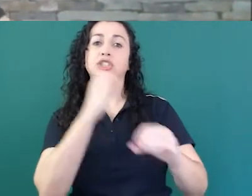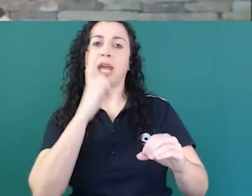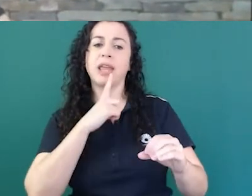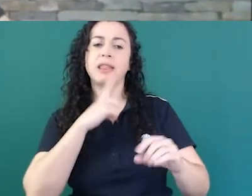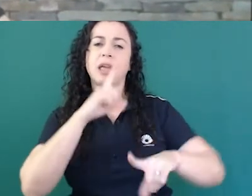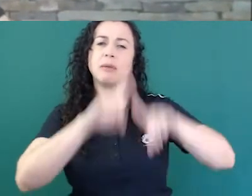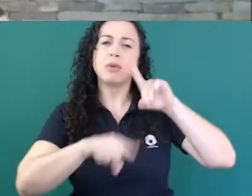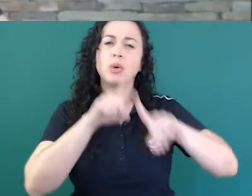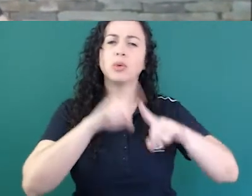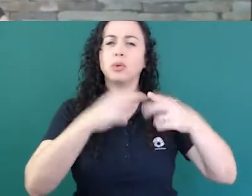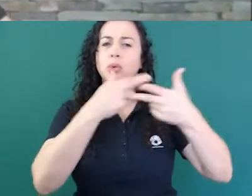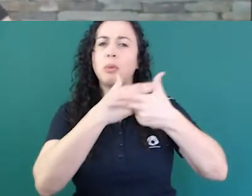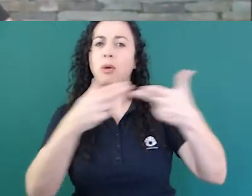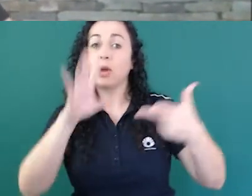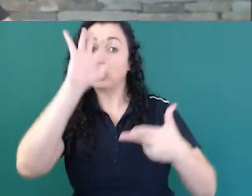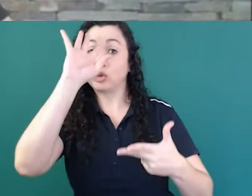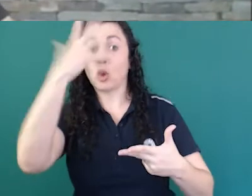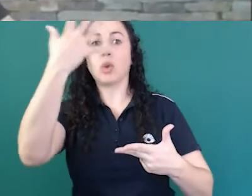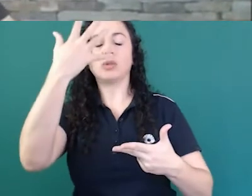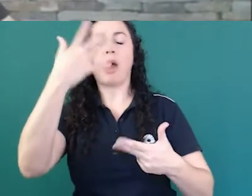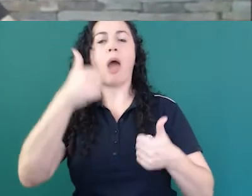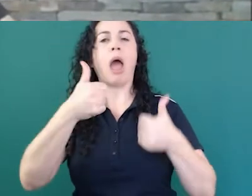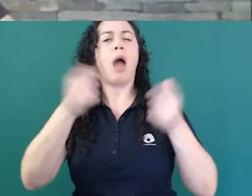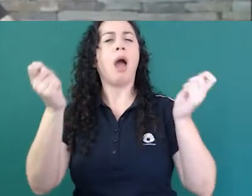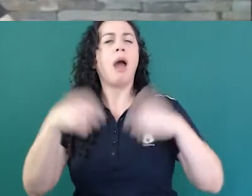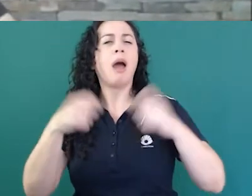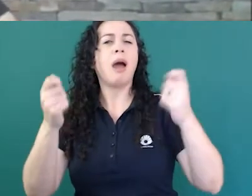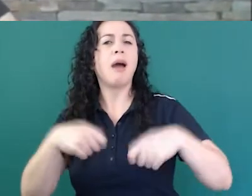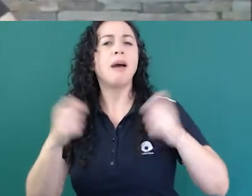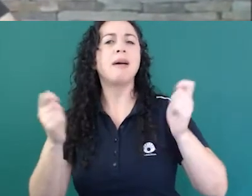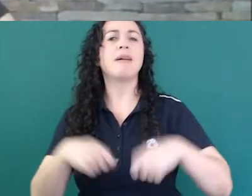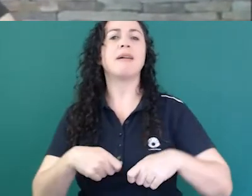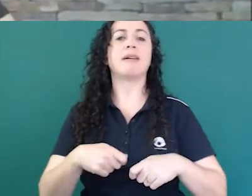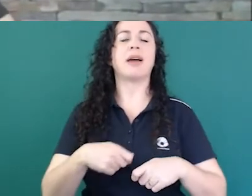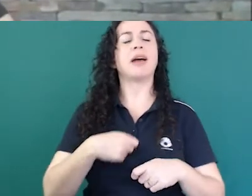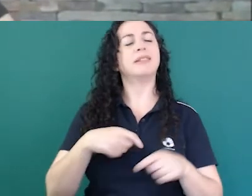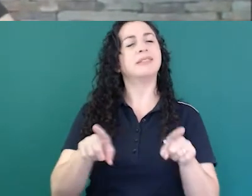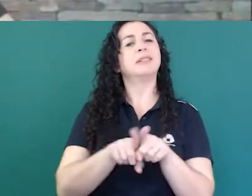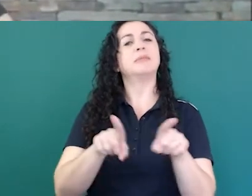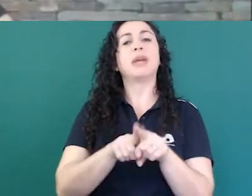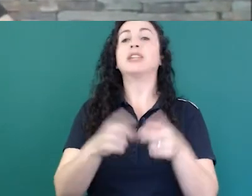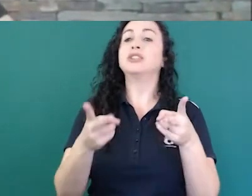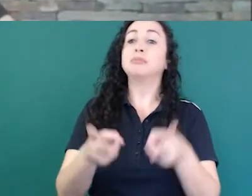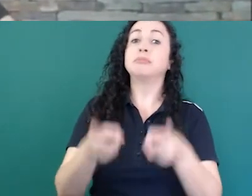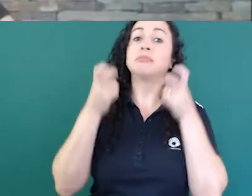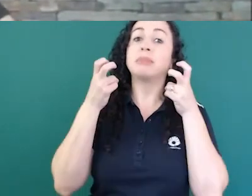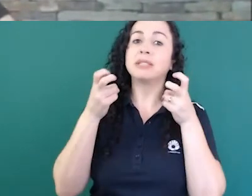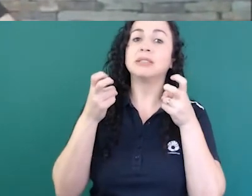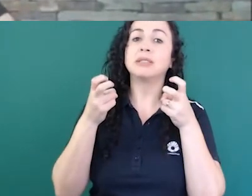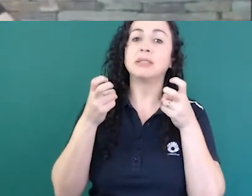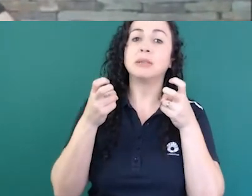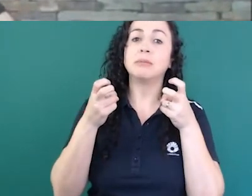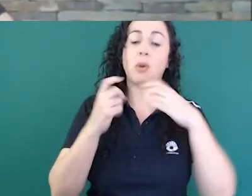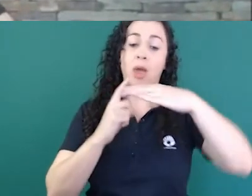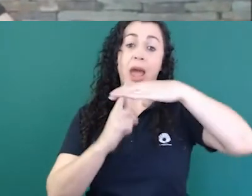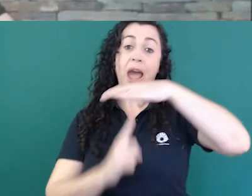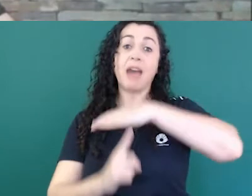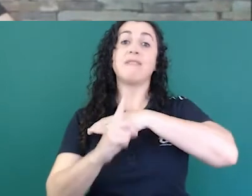solucionando lá na engenharia e a gente tem visto que os avatares em